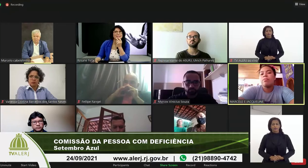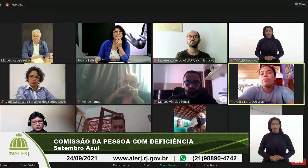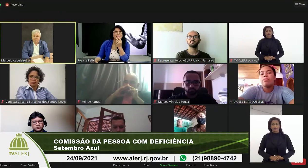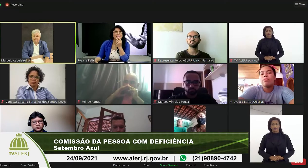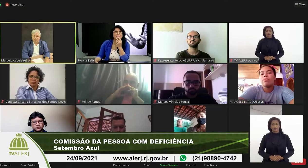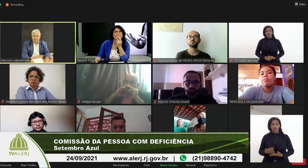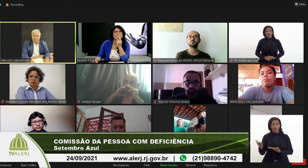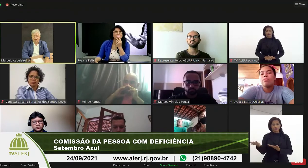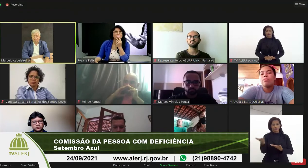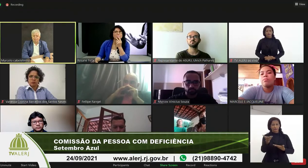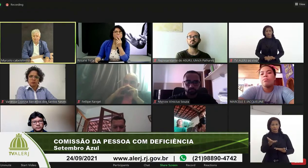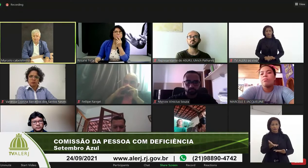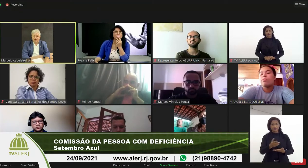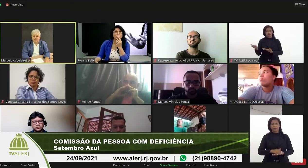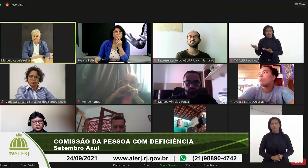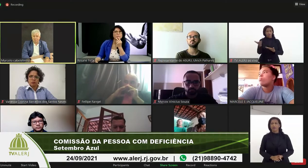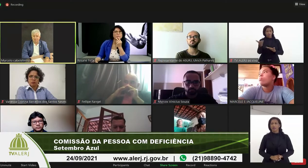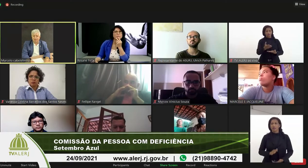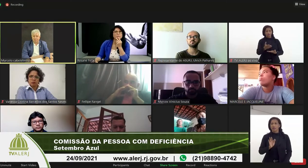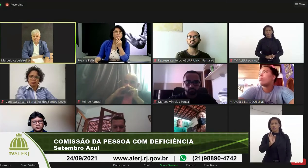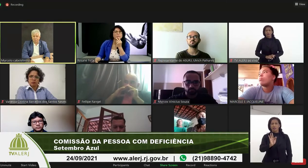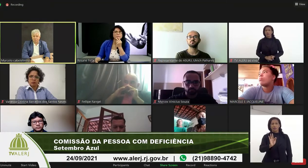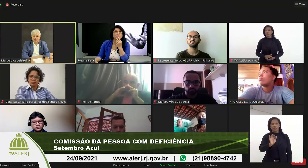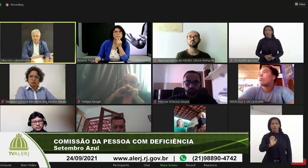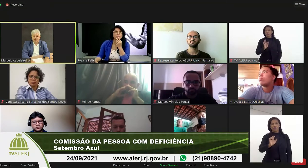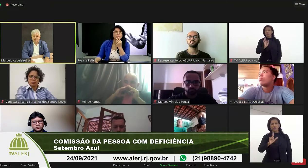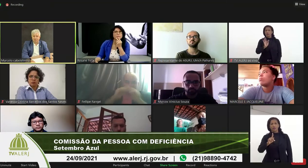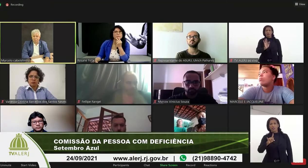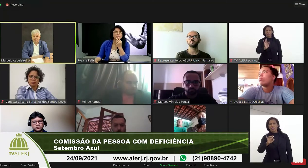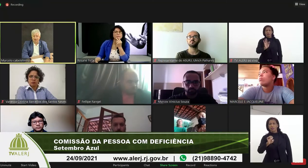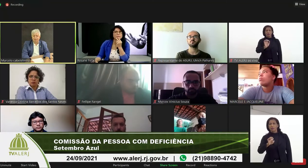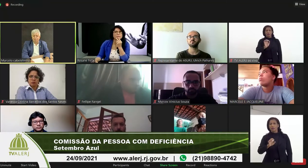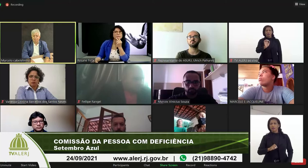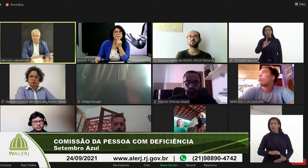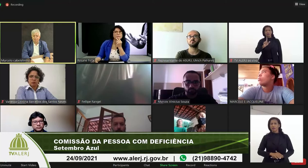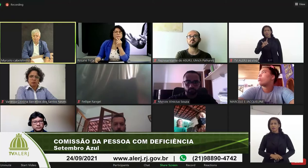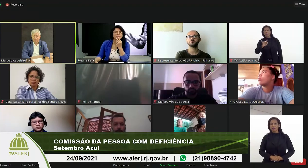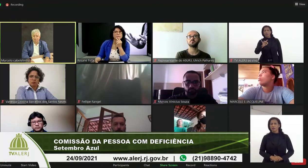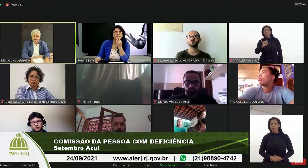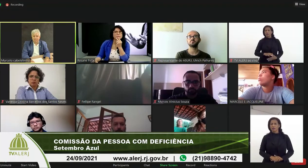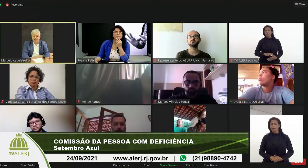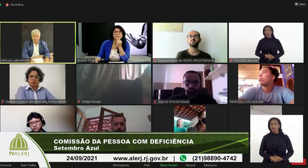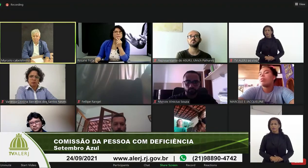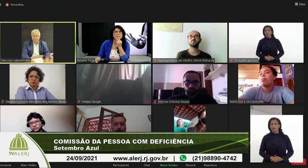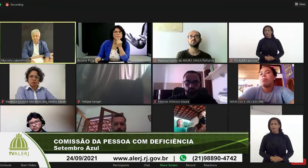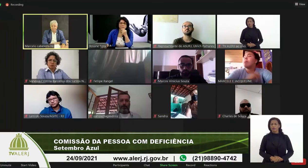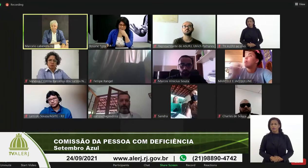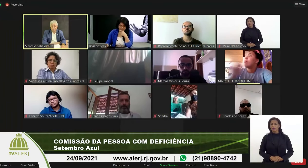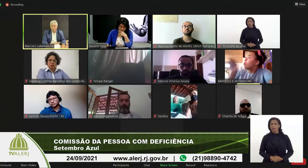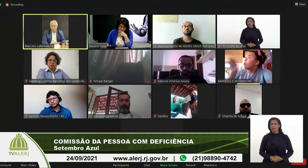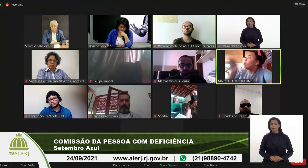passar a palavra agora para o Felipe Rangel que quer fazer uso da fala por favor fique à vontade